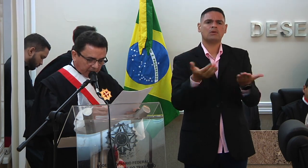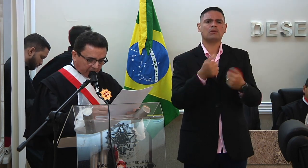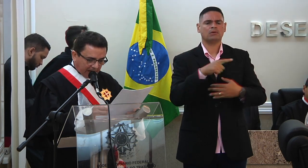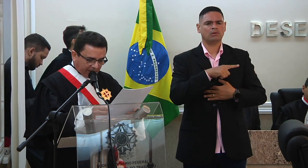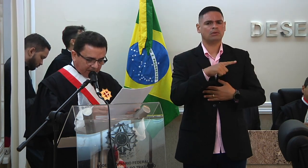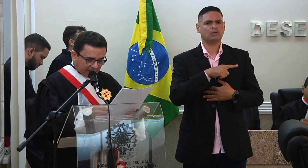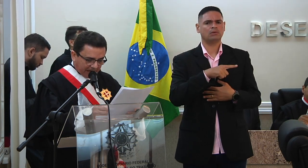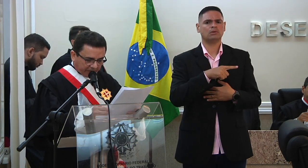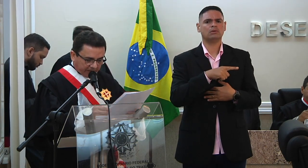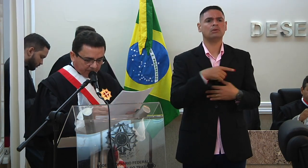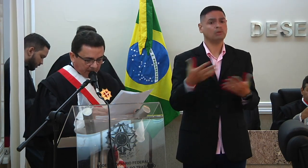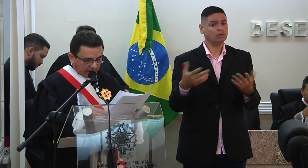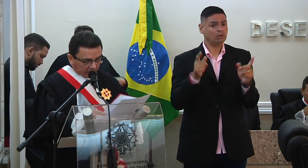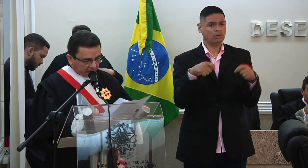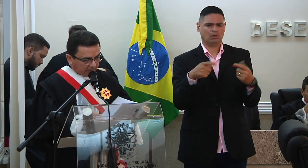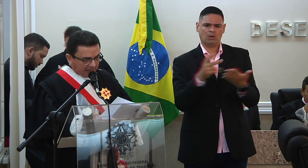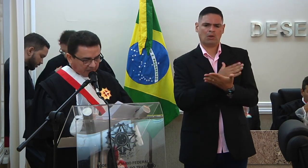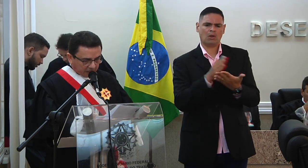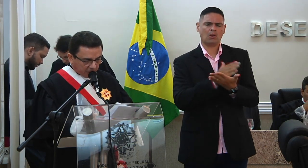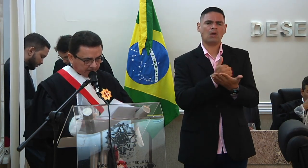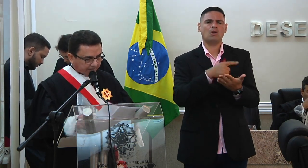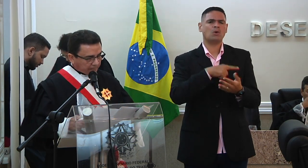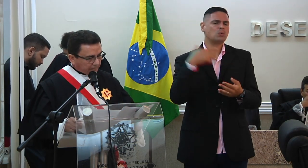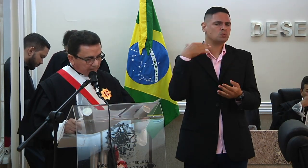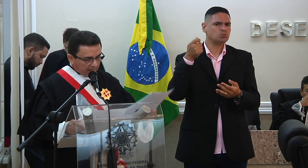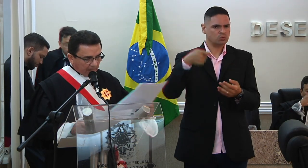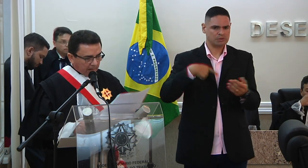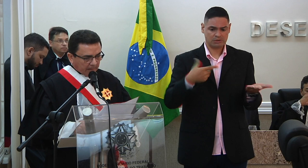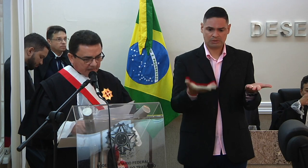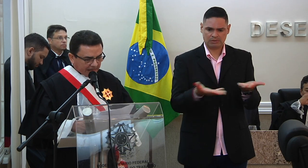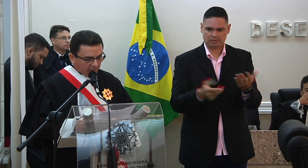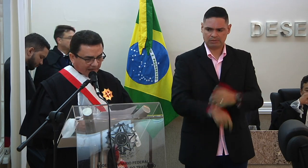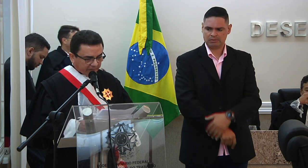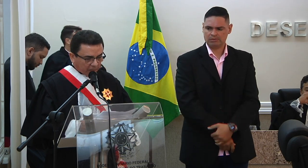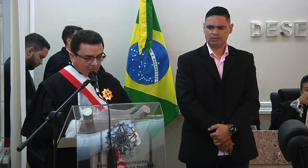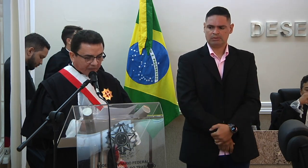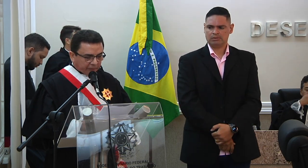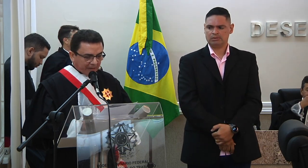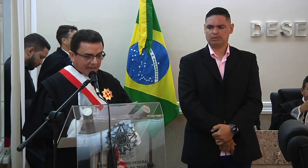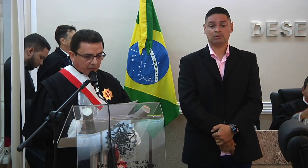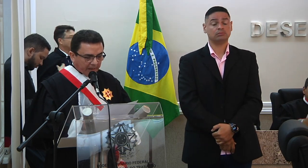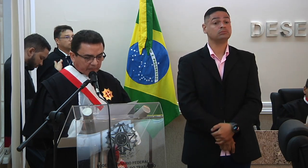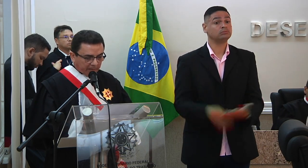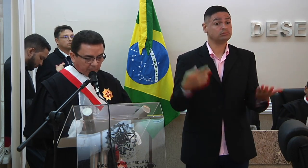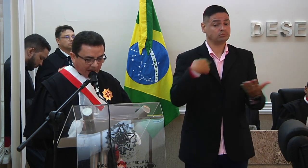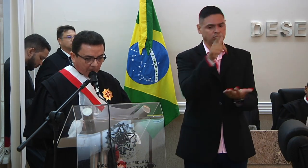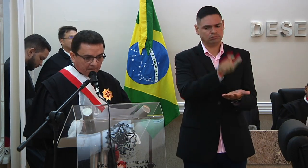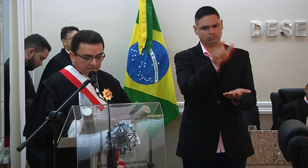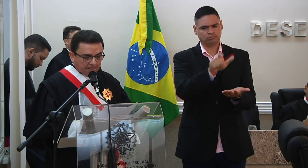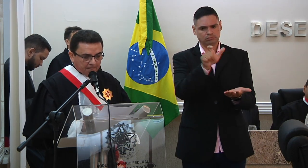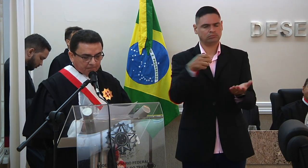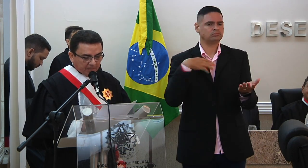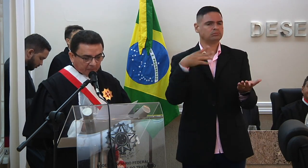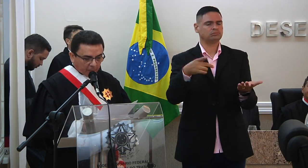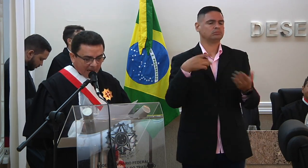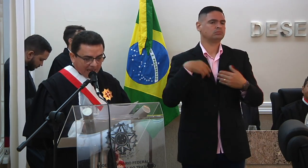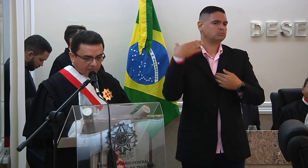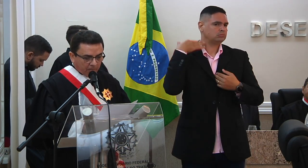juízo se avantagea em se tratando da atuação do magistrado em tribunal